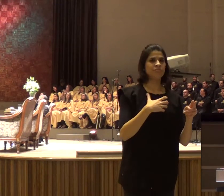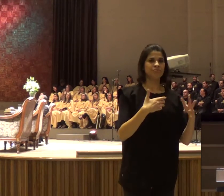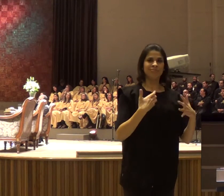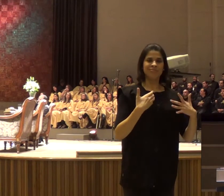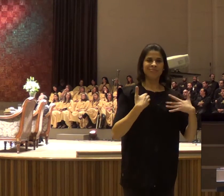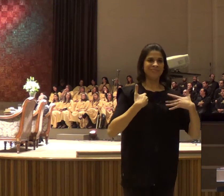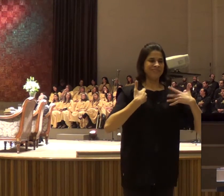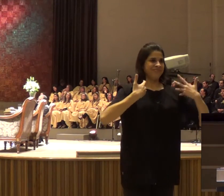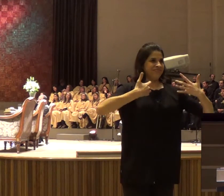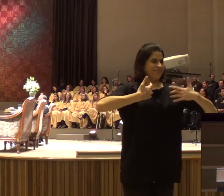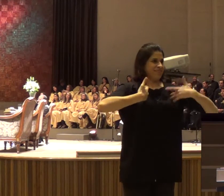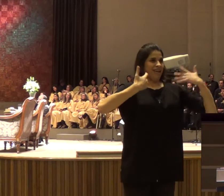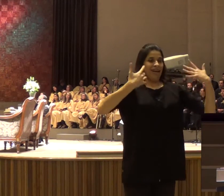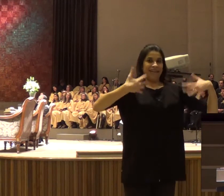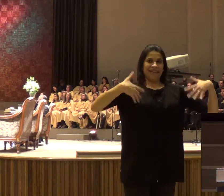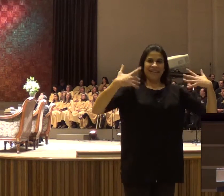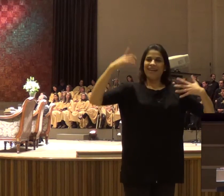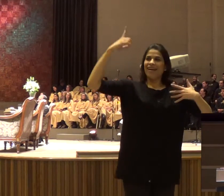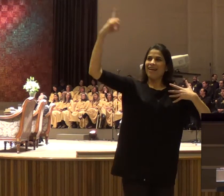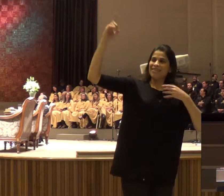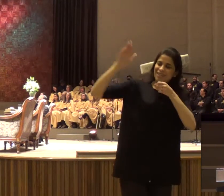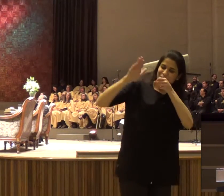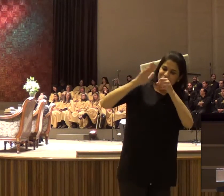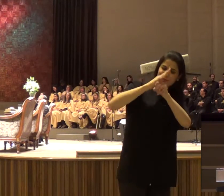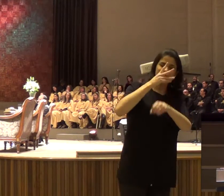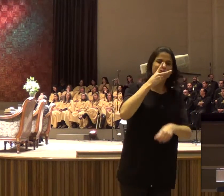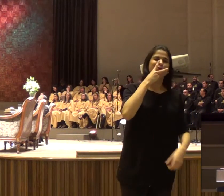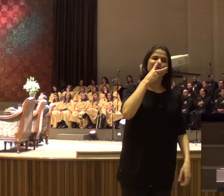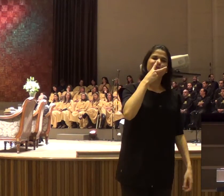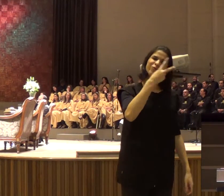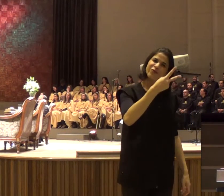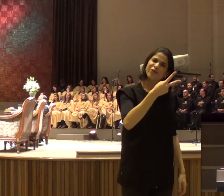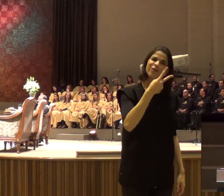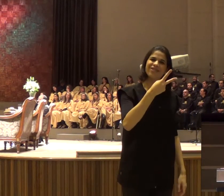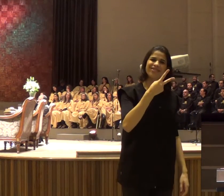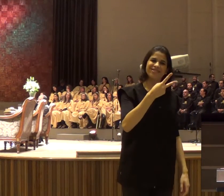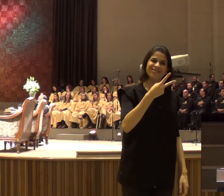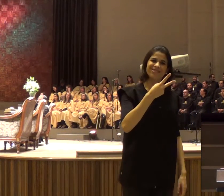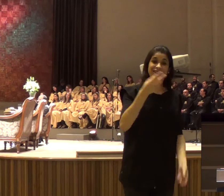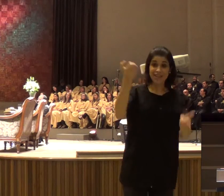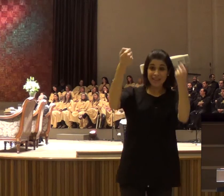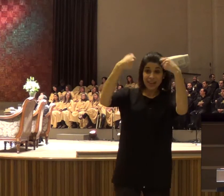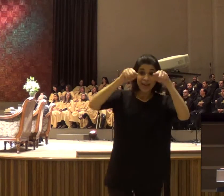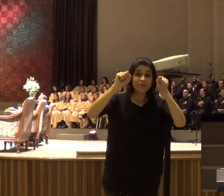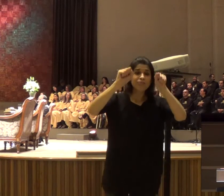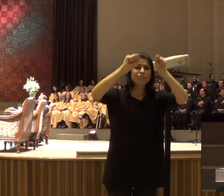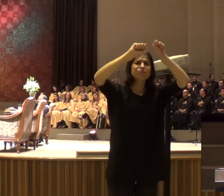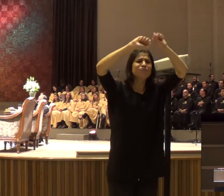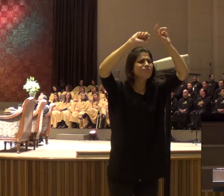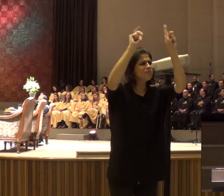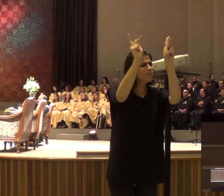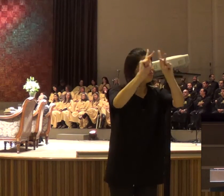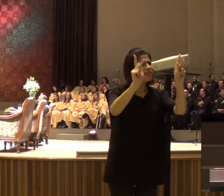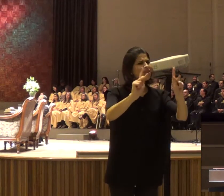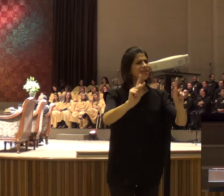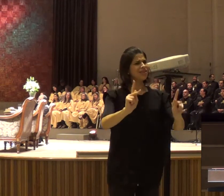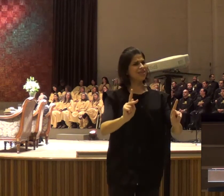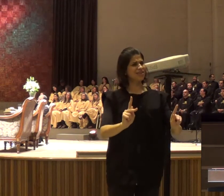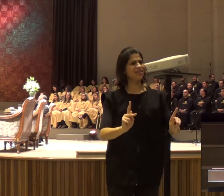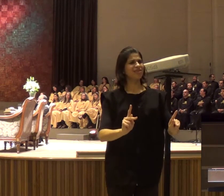gosto de dizer, que a paz é um sinal de Deus, para a nossa vida, porque existe falsa paz,